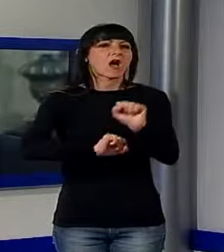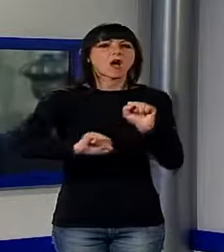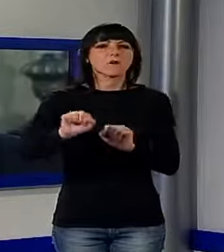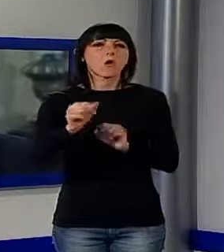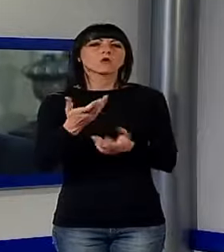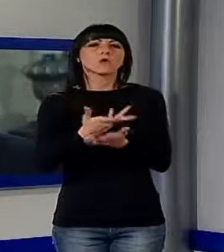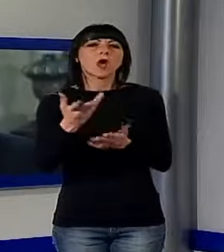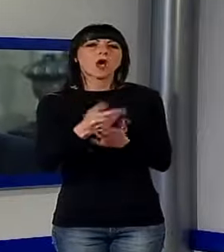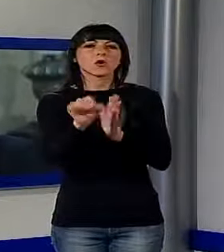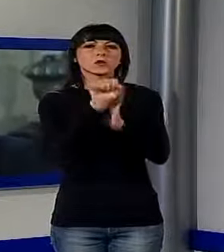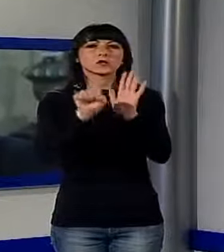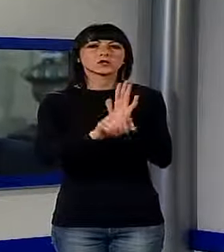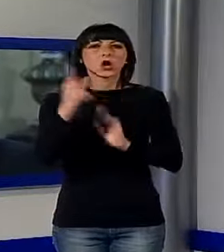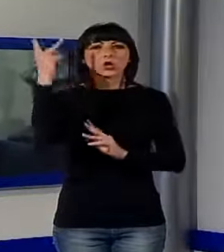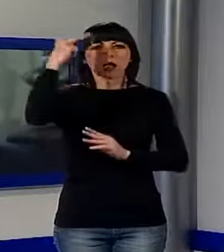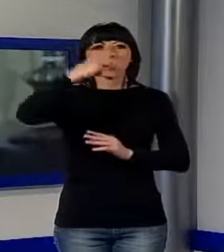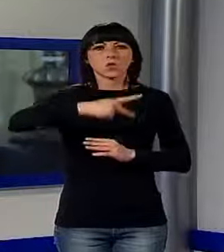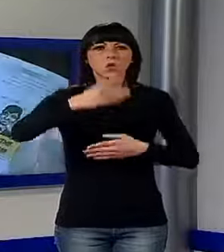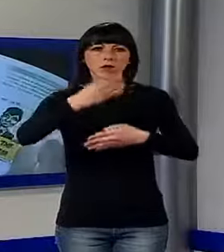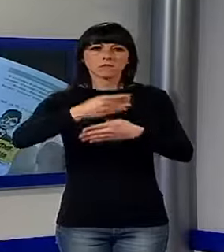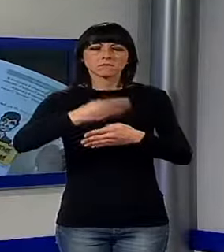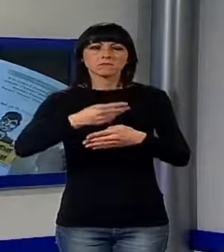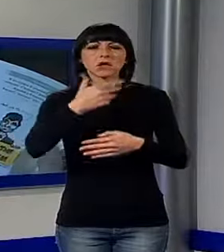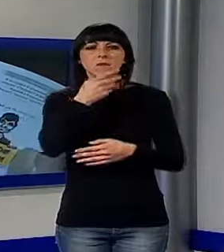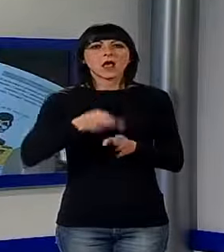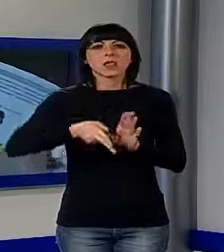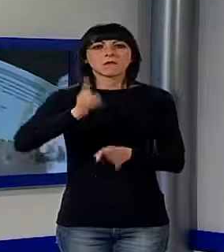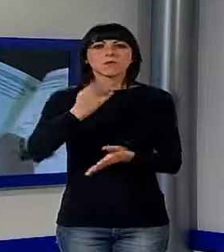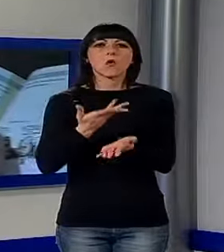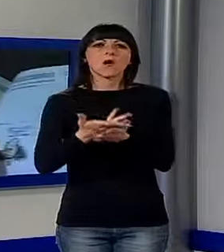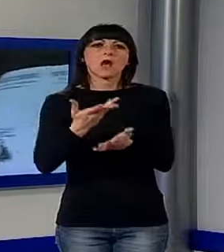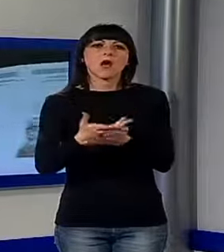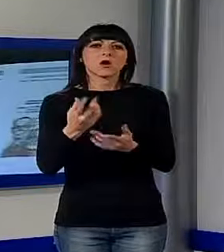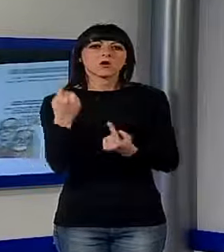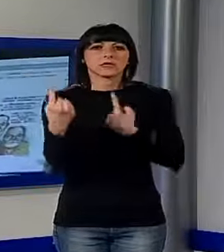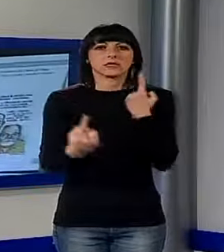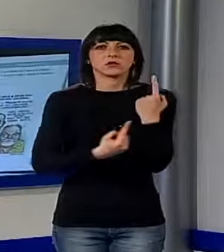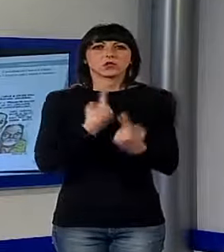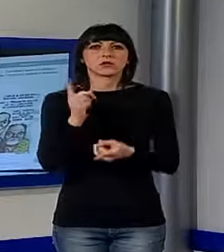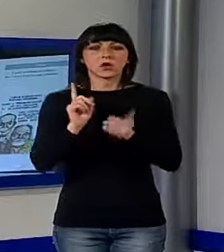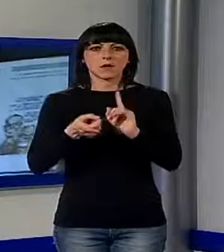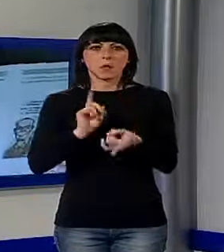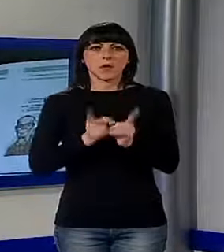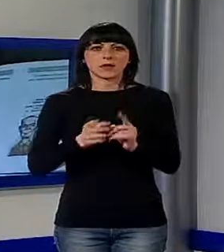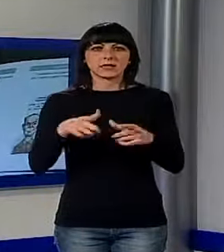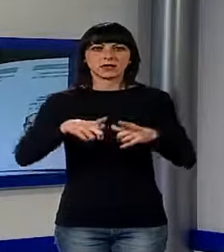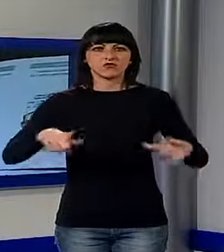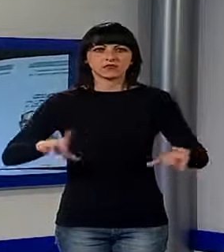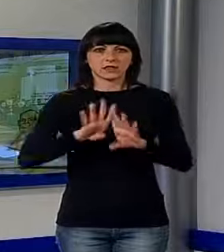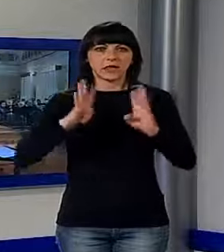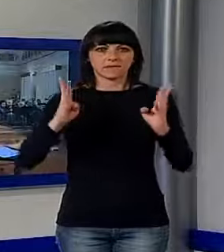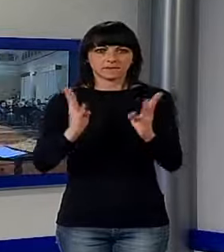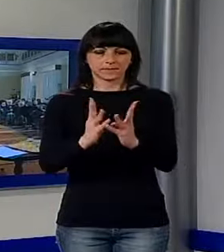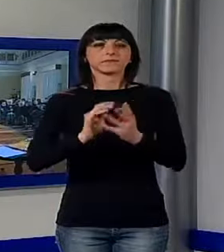attraverso le vignette più belle degli ultimi cinque anni che hanno saputo raccontare i fatti e le vicende politiche della città murata.